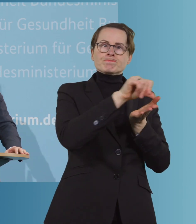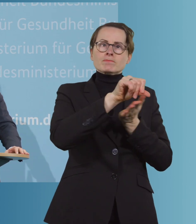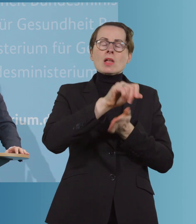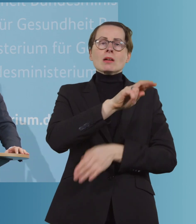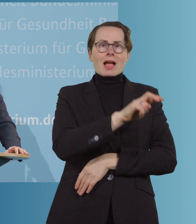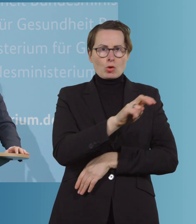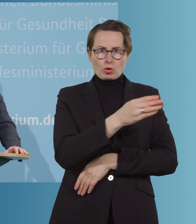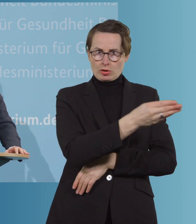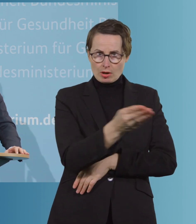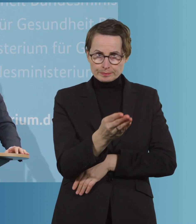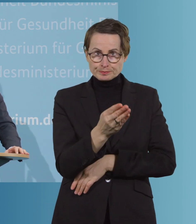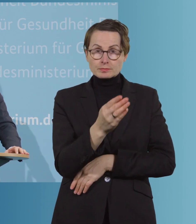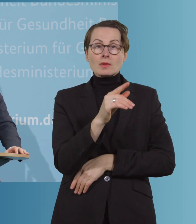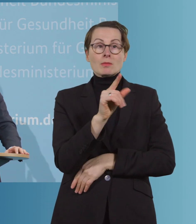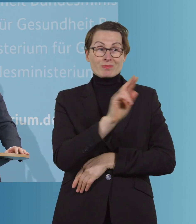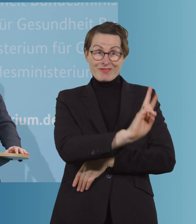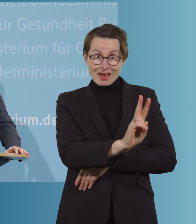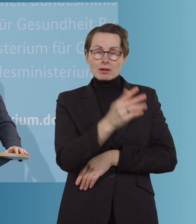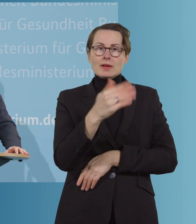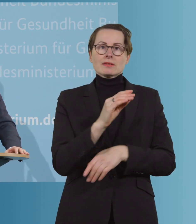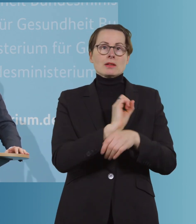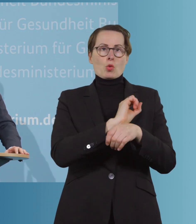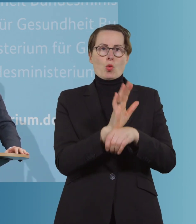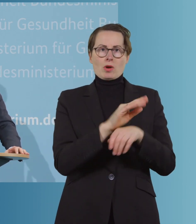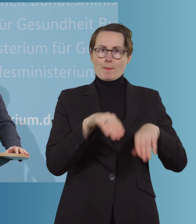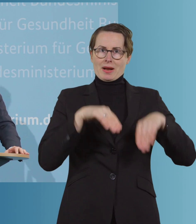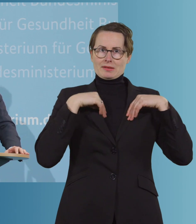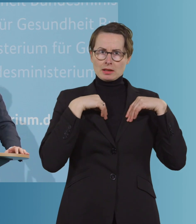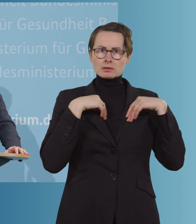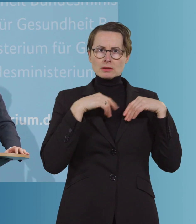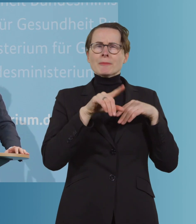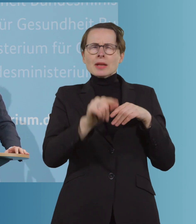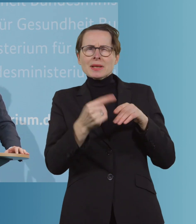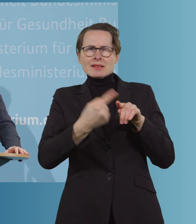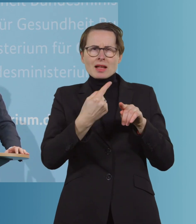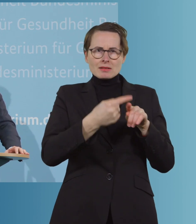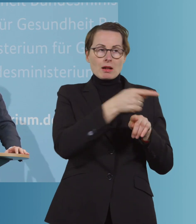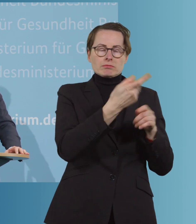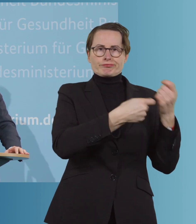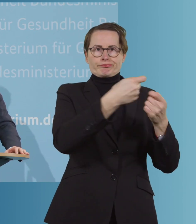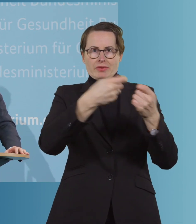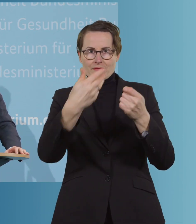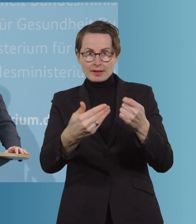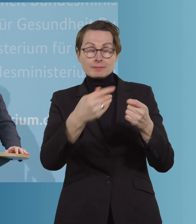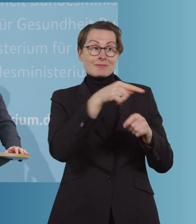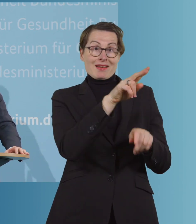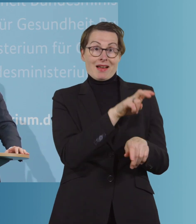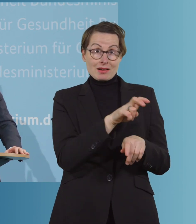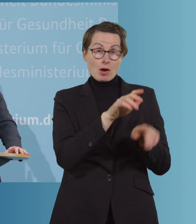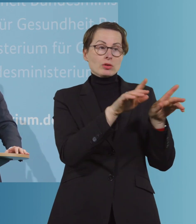die Covid-19-Patienten in einer Mindestzahl behandelt haben und können die Prämie dann eben diese Summe verteilen